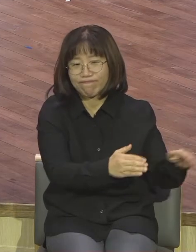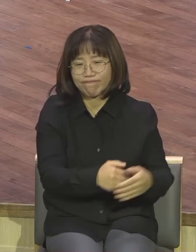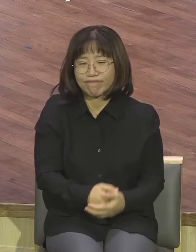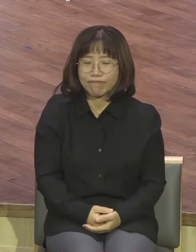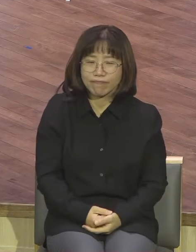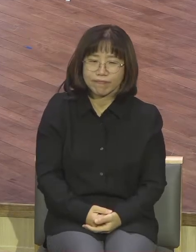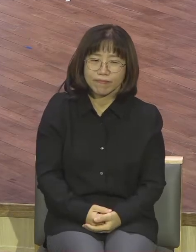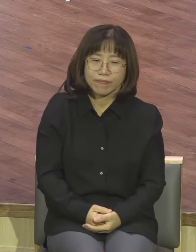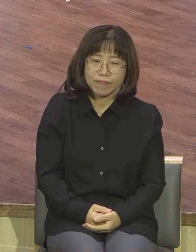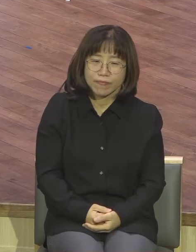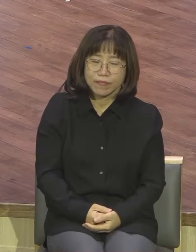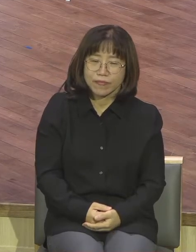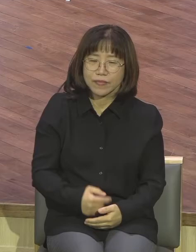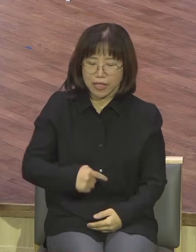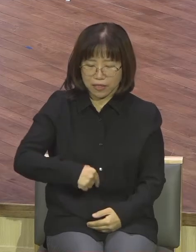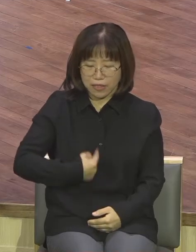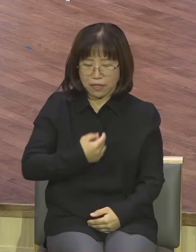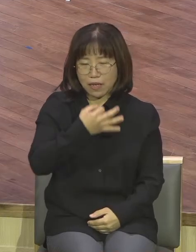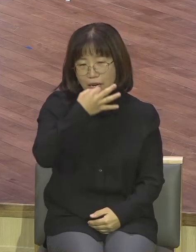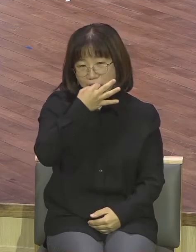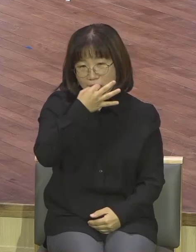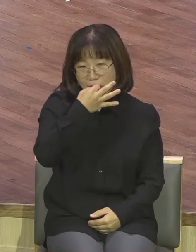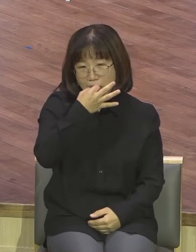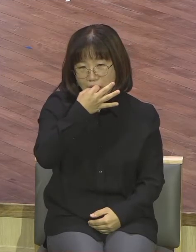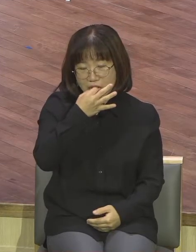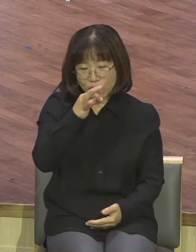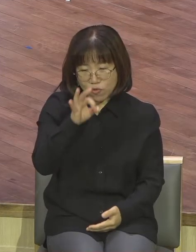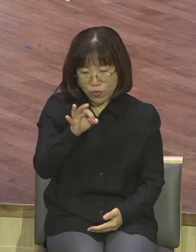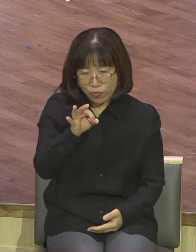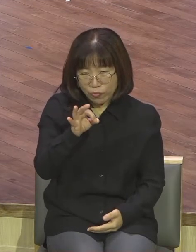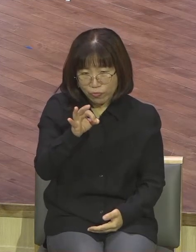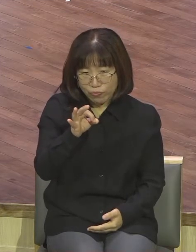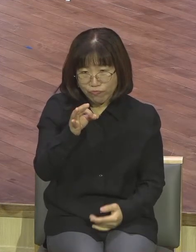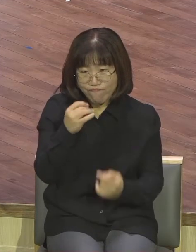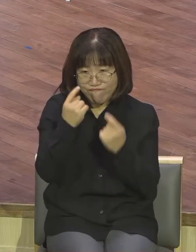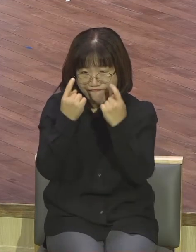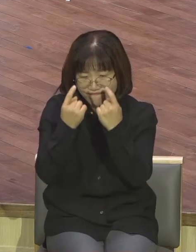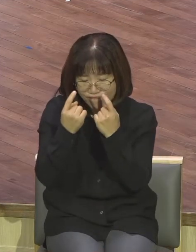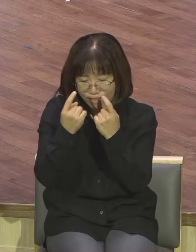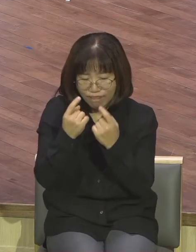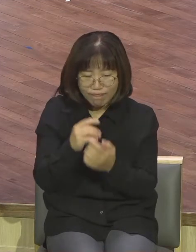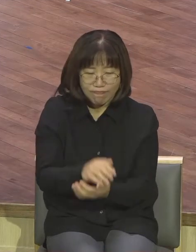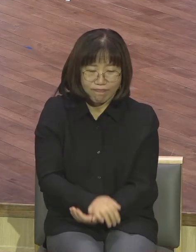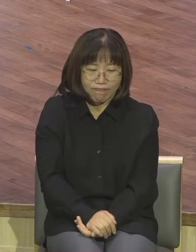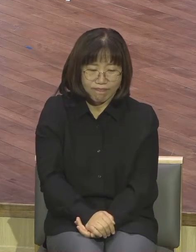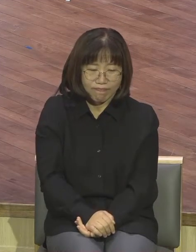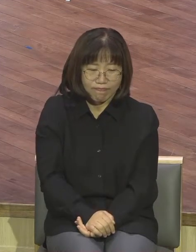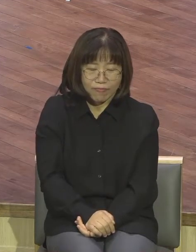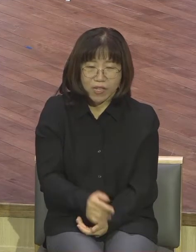자기 중심 물질 중심 완전한 물질 중심 이 성공 중심